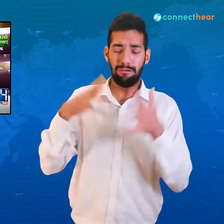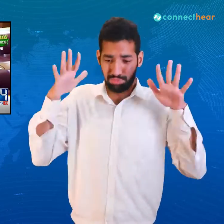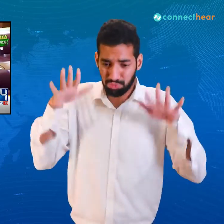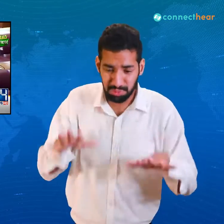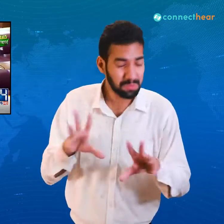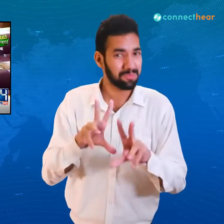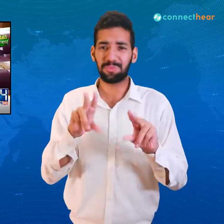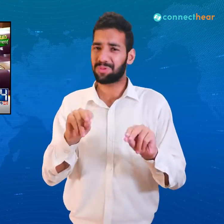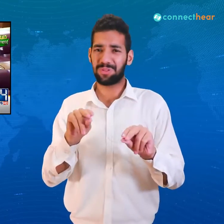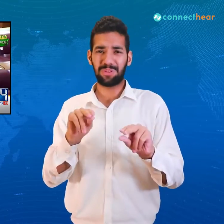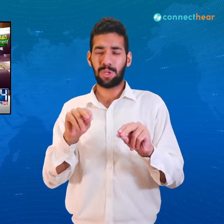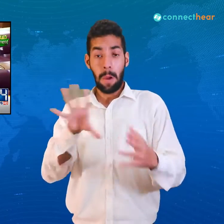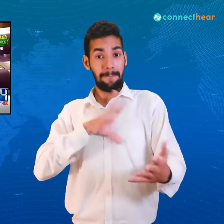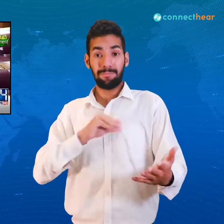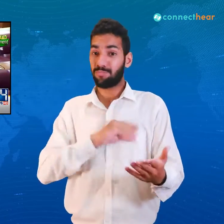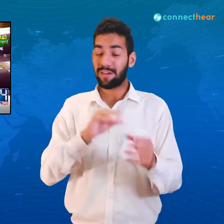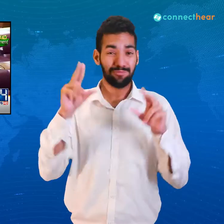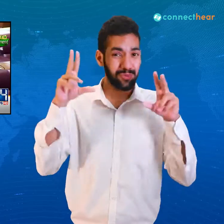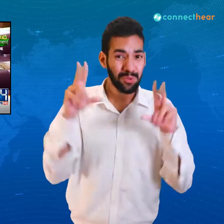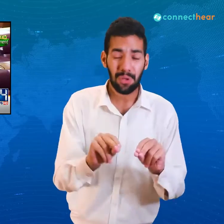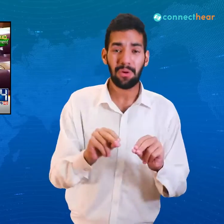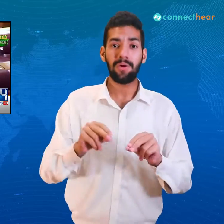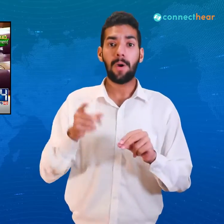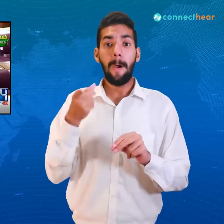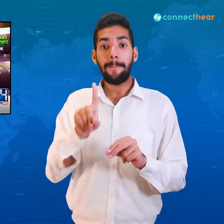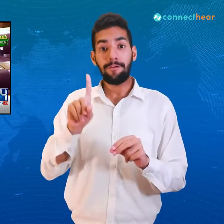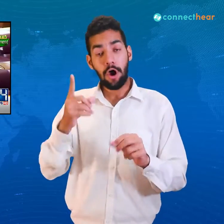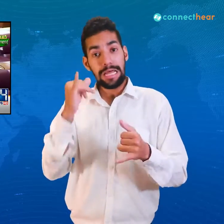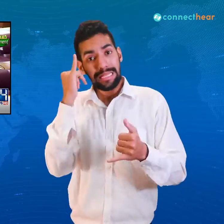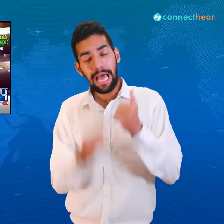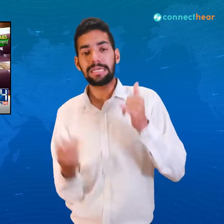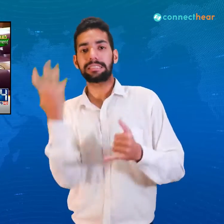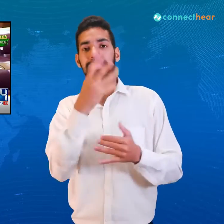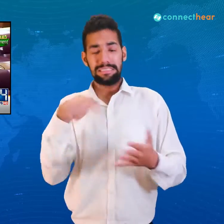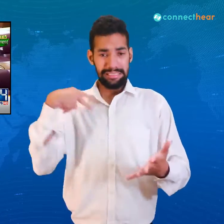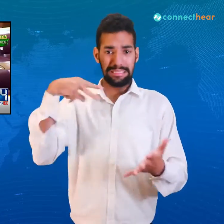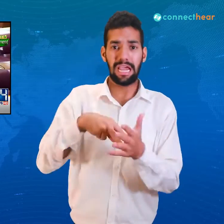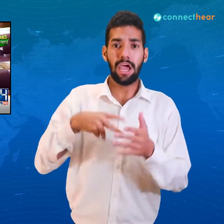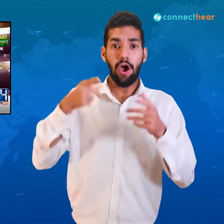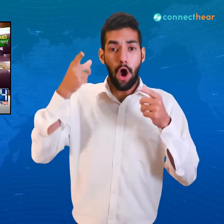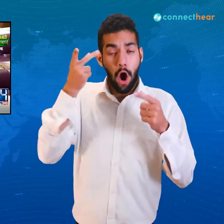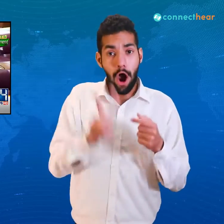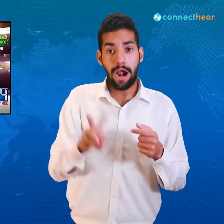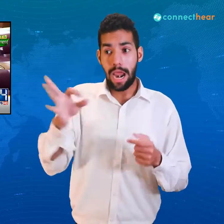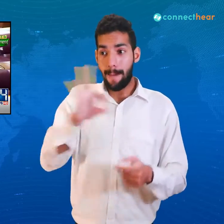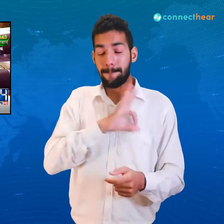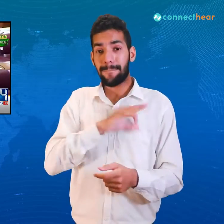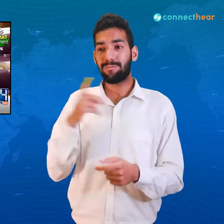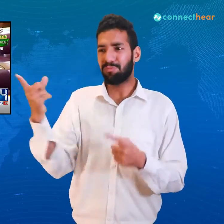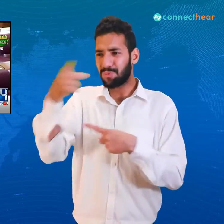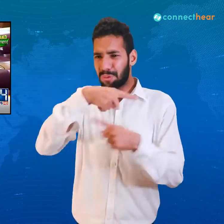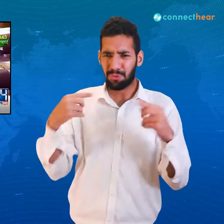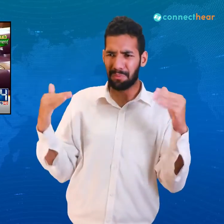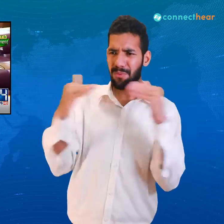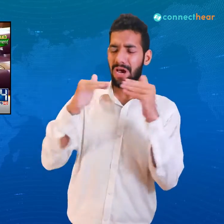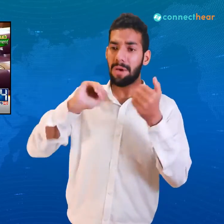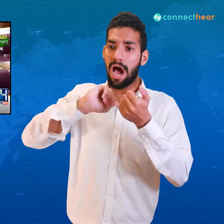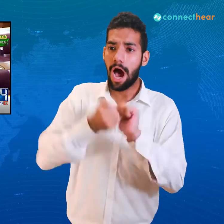جھکا نہیں بکا نہیں ڈرہ نہیں آخری گیندہ کھڑا رہا اور عمران خان کا آپ کیا مقابلہ